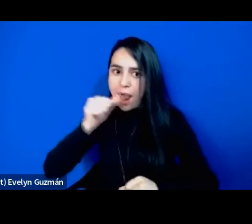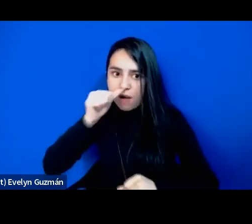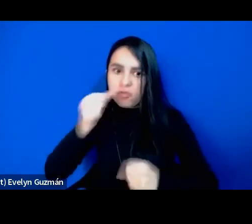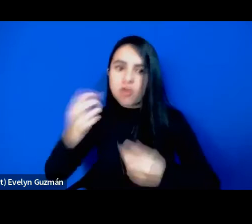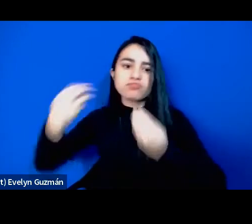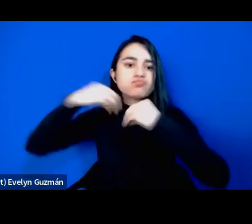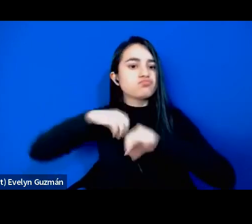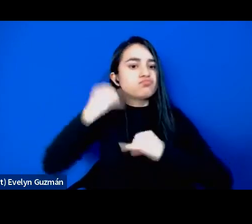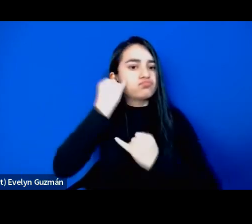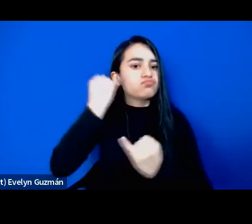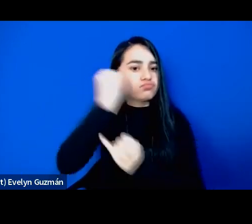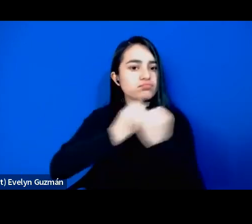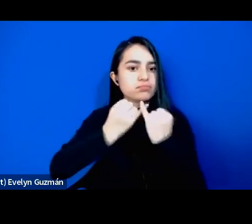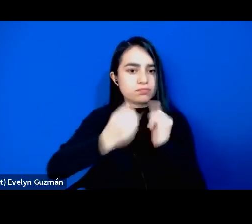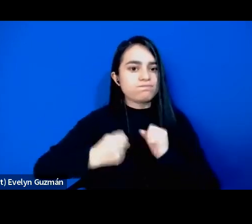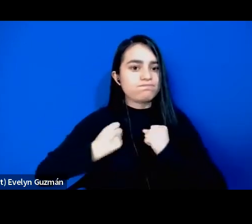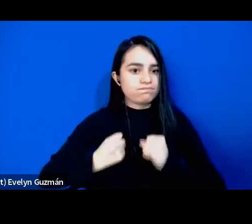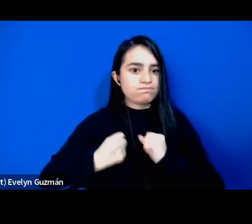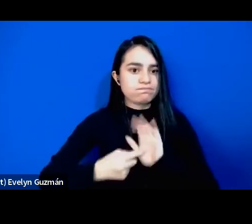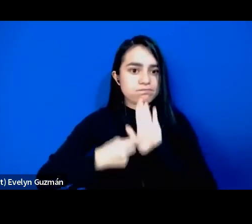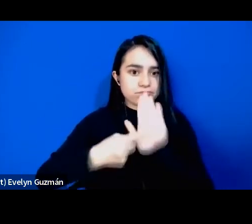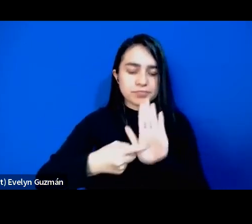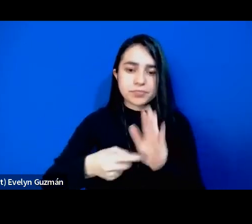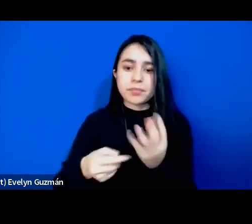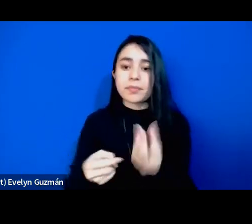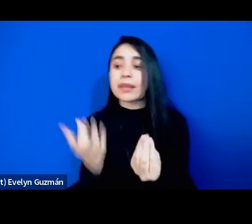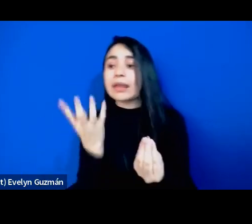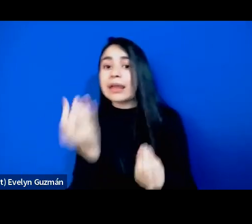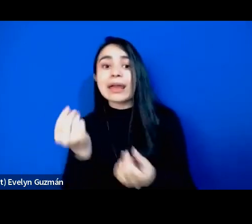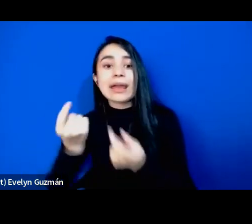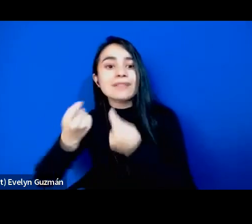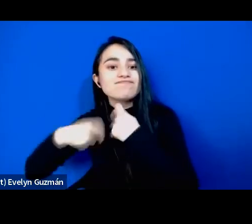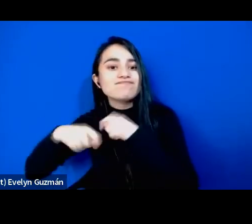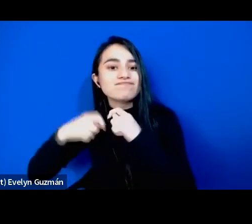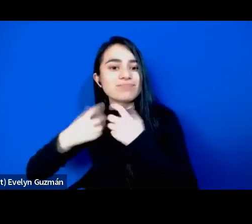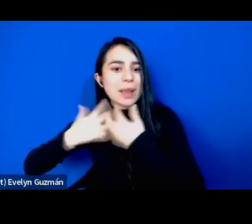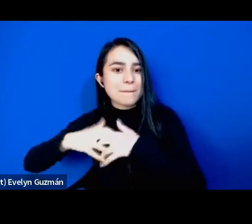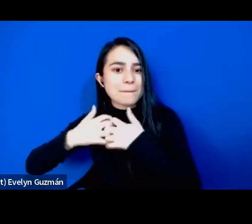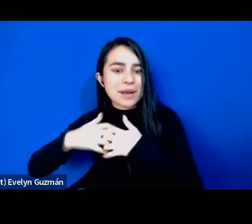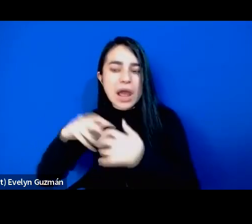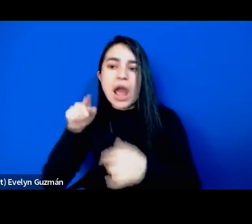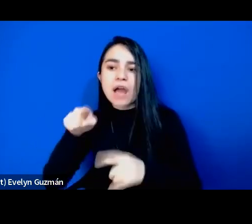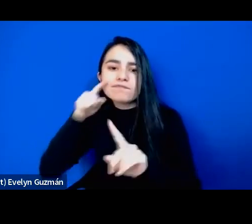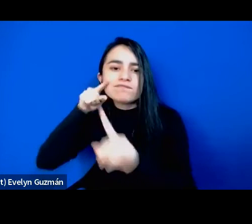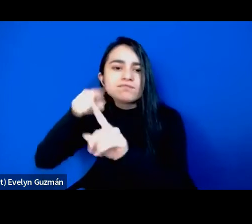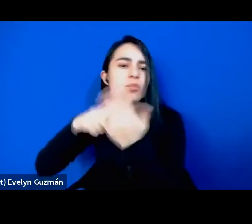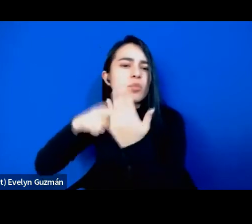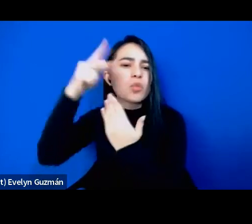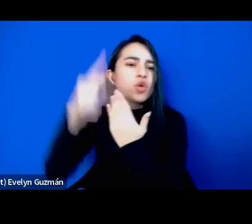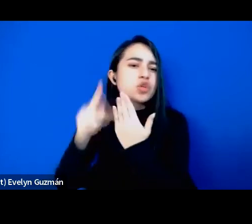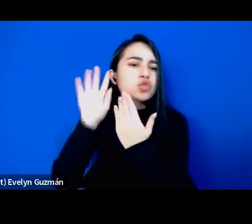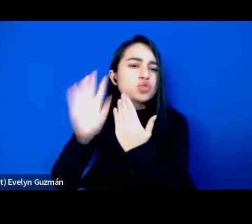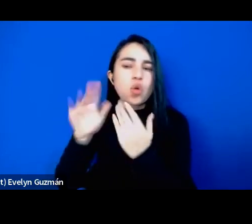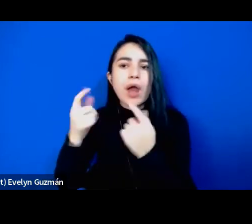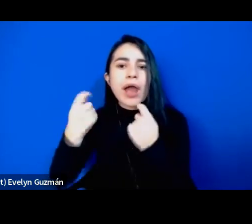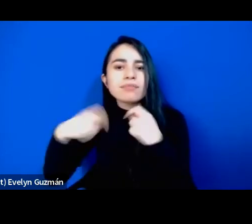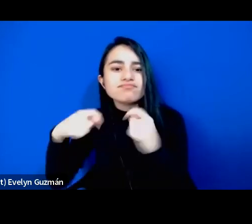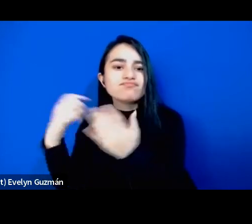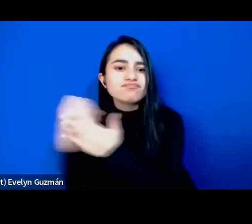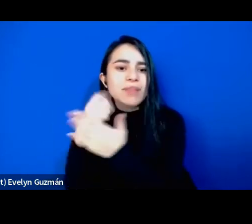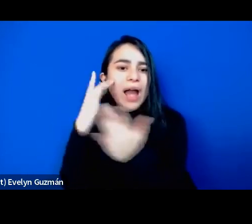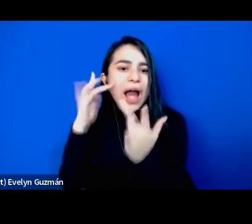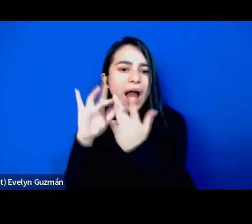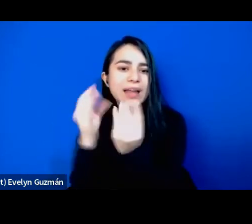emprendedoras que se enfocan en proyectos económicos étnicos pues hacen algo muy